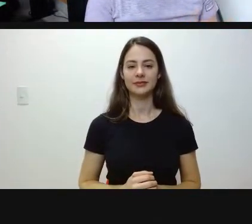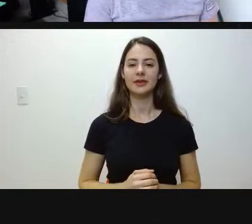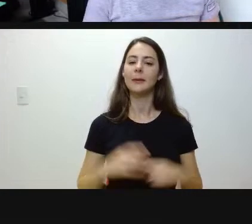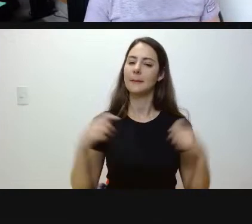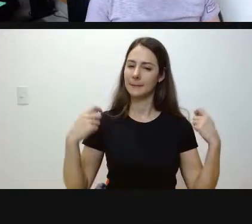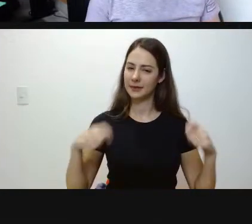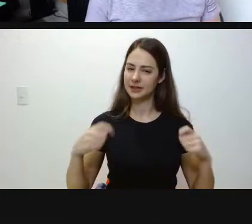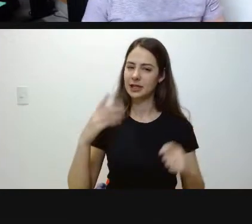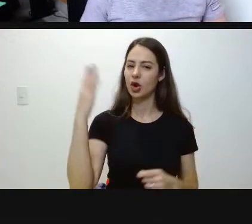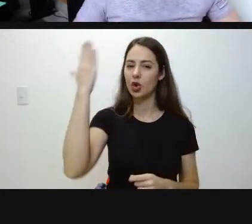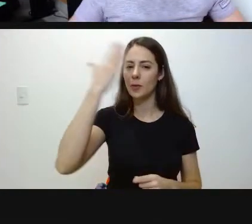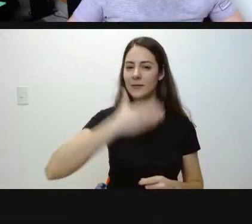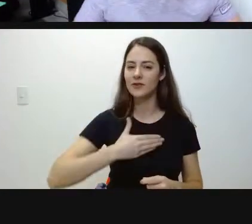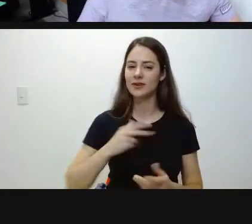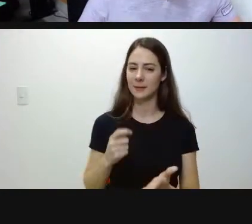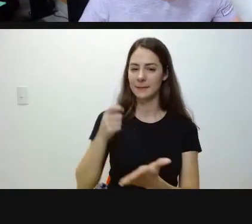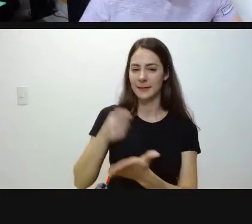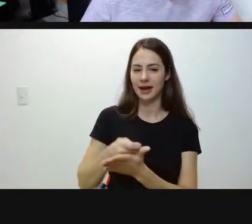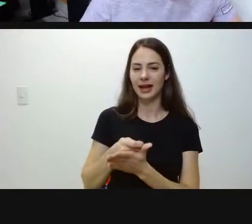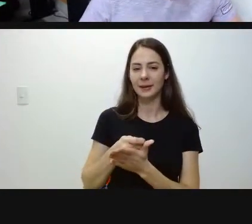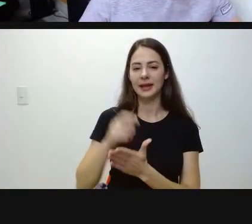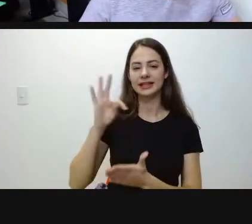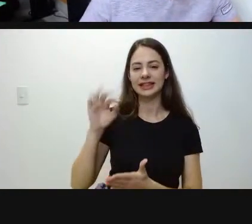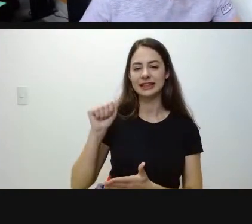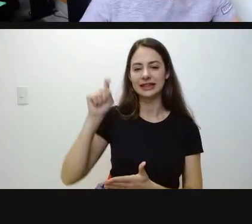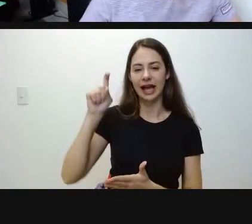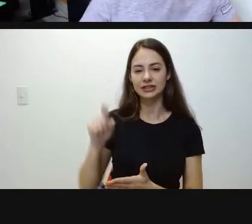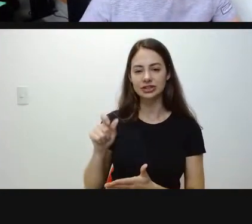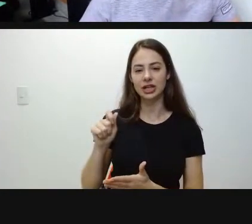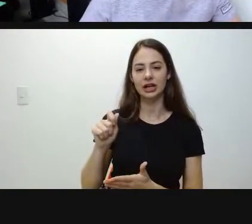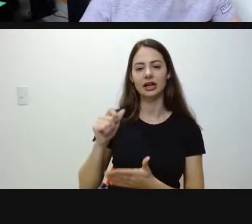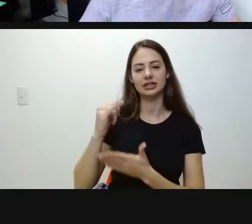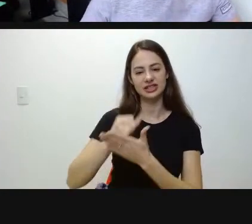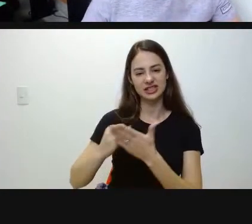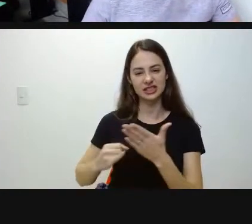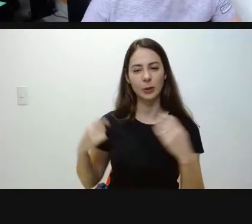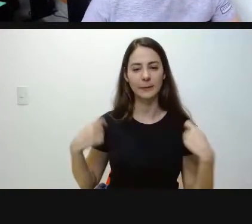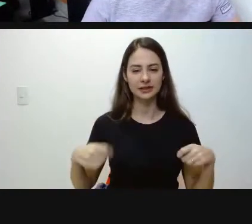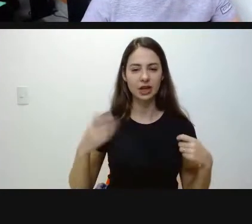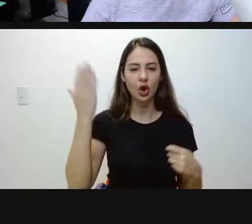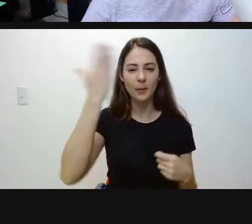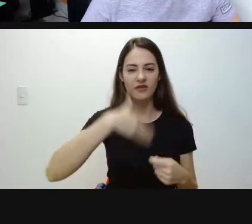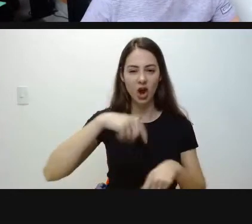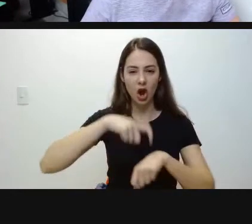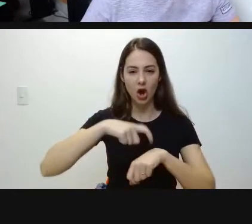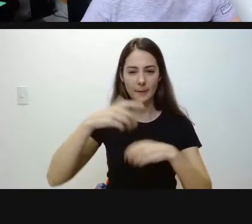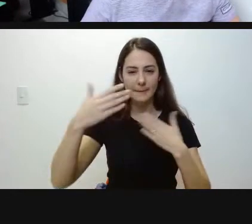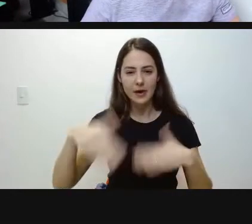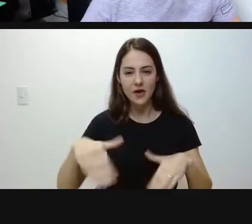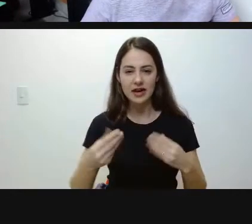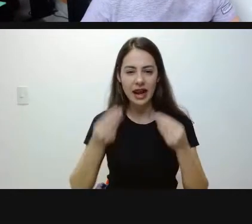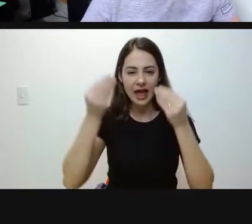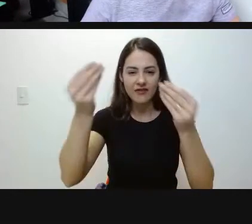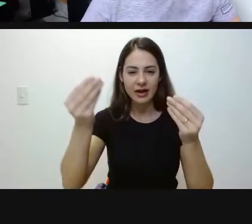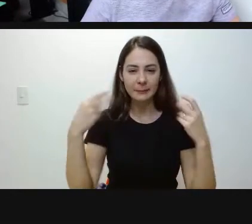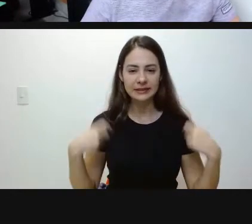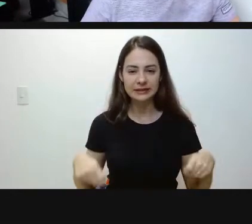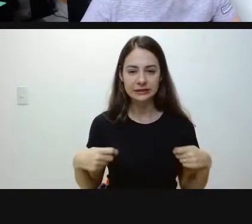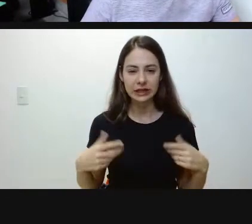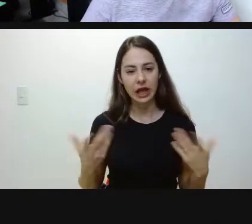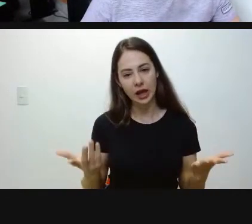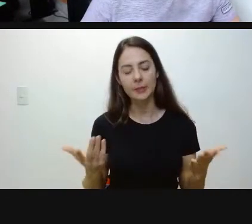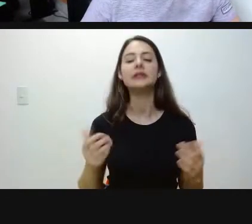de comprovante de pagamento da taxa de inscrição? Não. Eu acho que é para levar na hora da prova. Para levar na hora da prova?